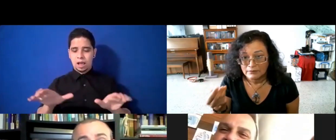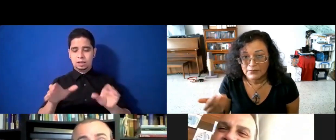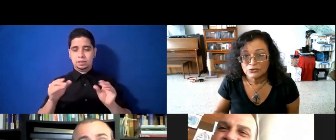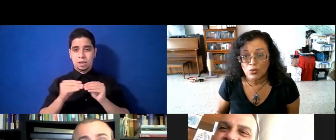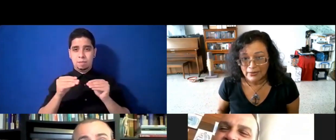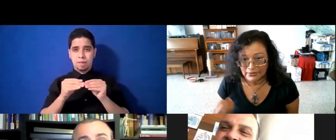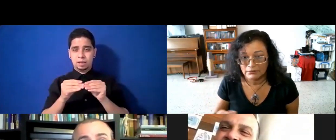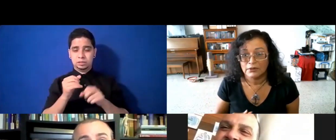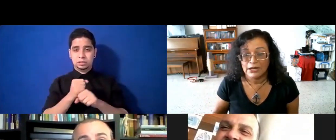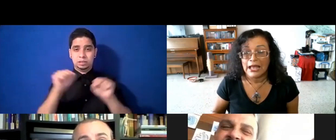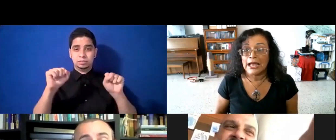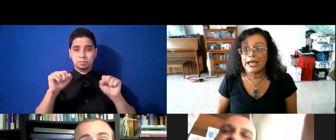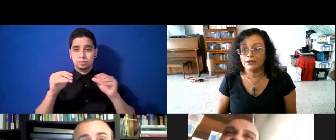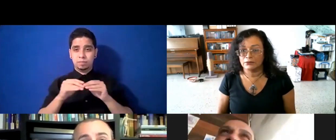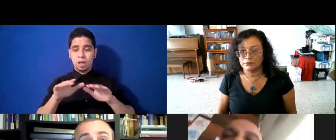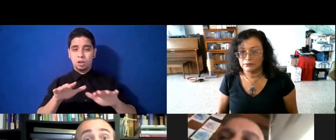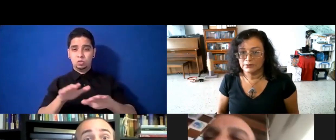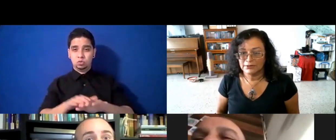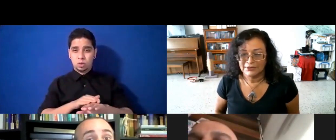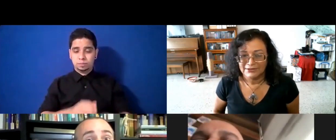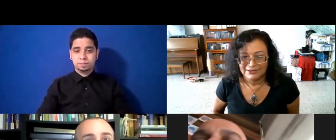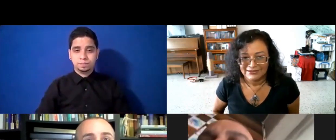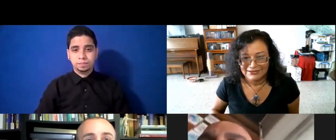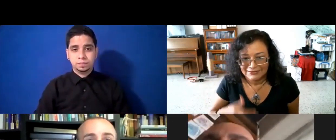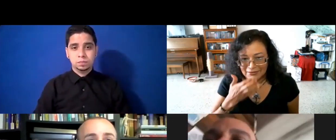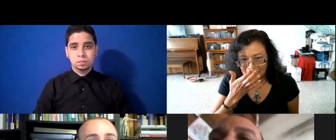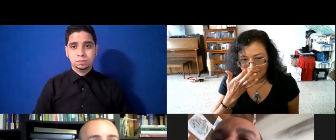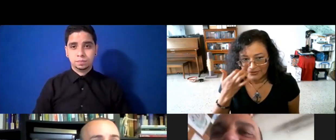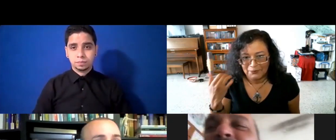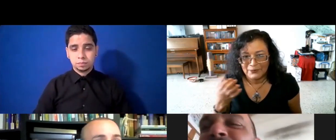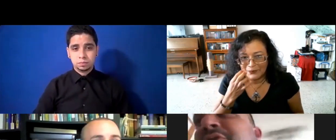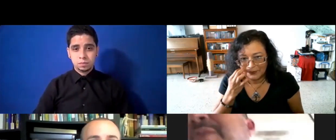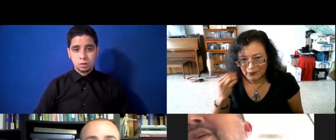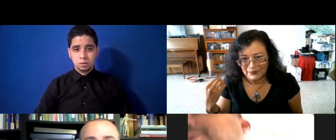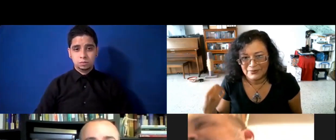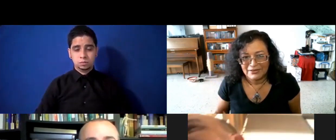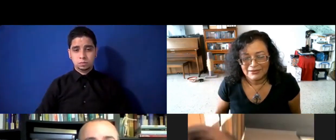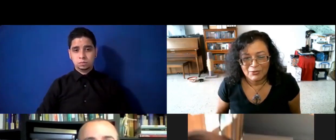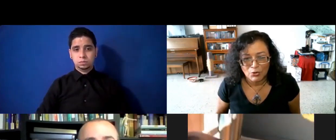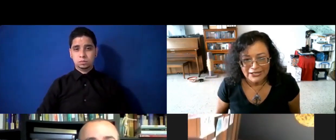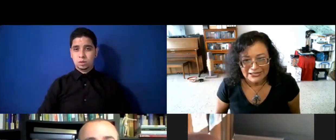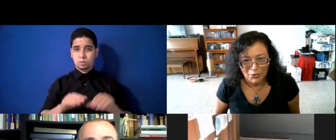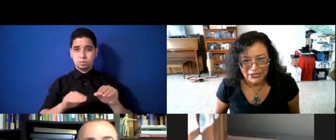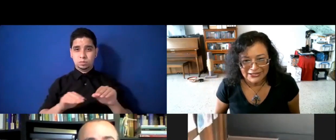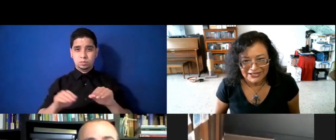Más suave. Claro. Así que no sea tan ácida. Voy a mover un poco, que voy a conectarme. Conectate, conectate.